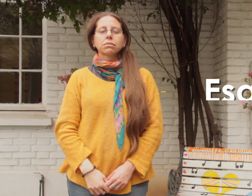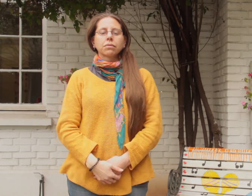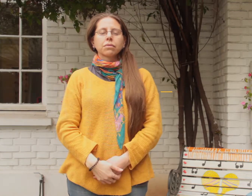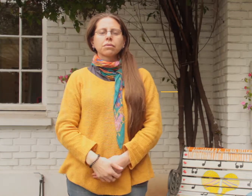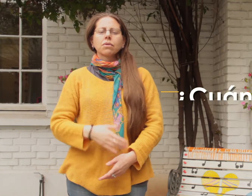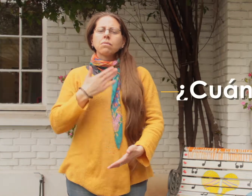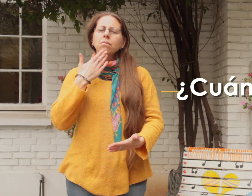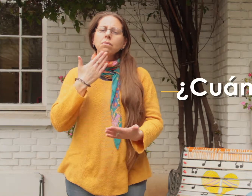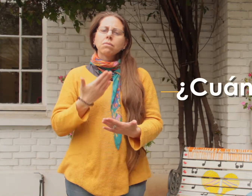¿Cuándo?